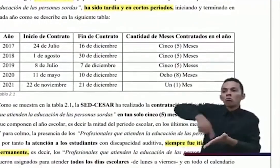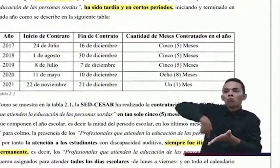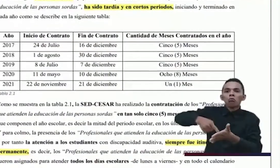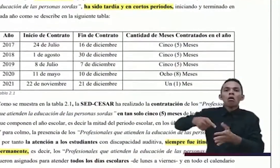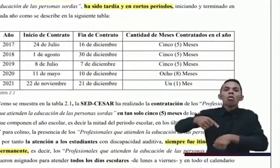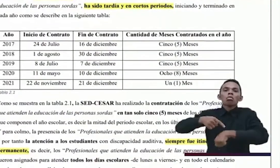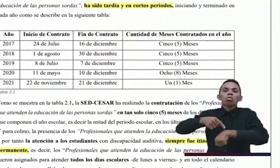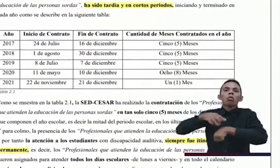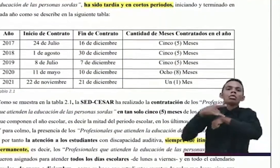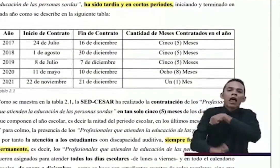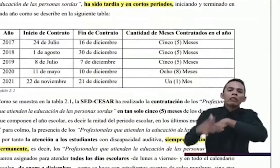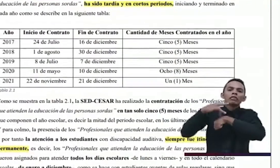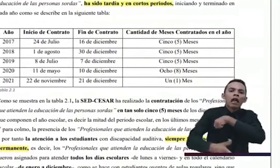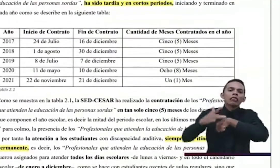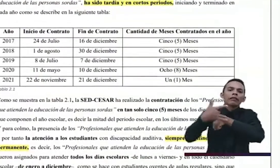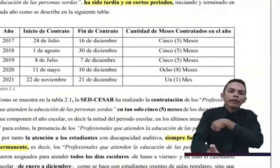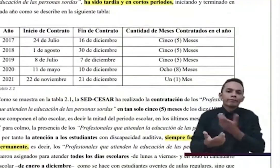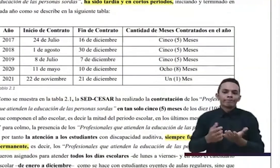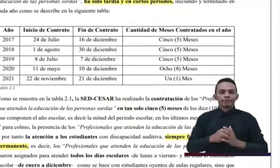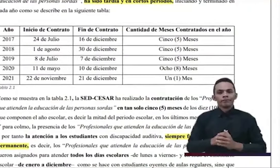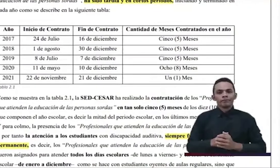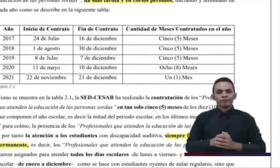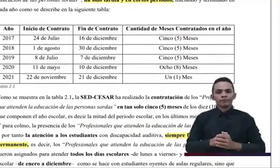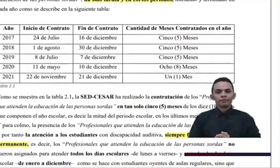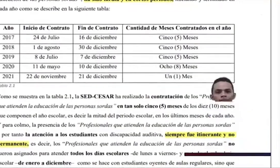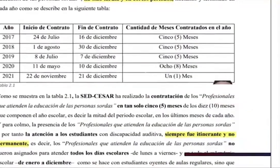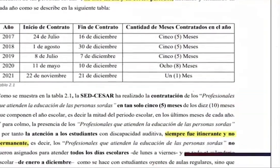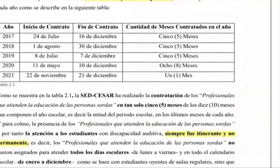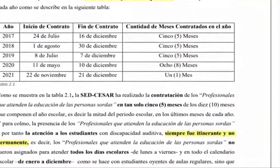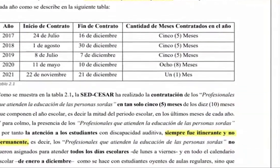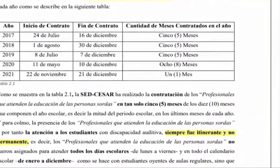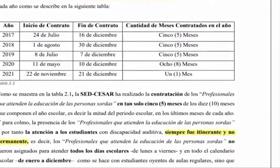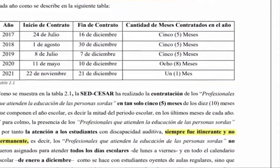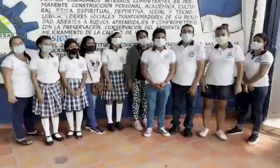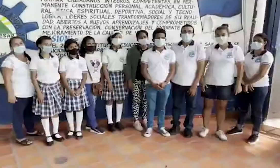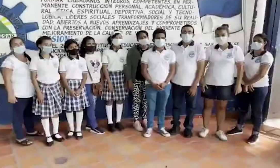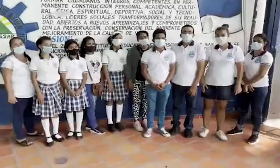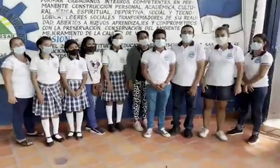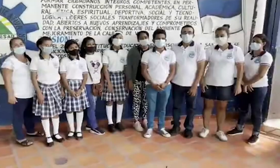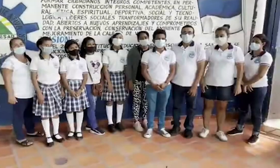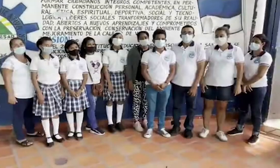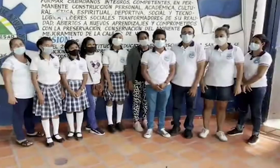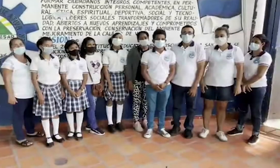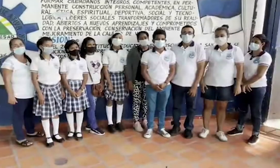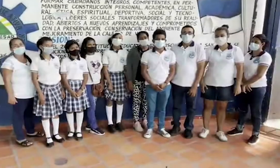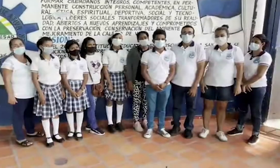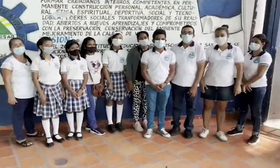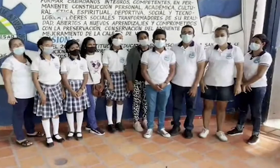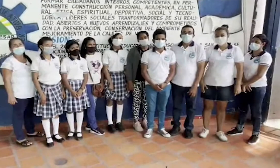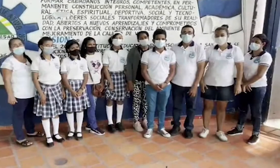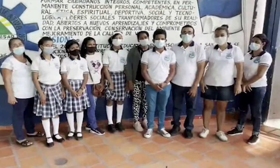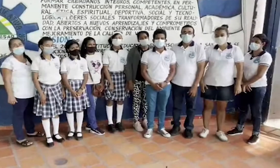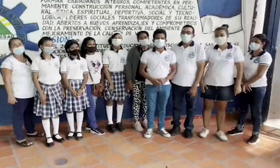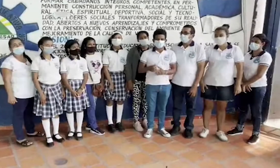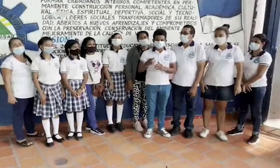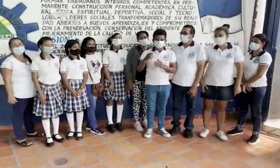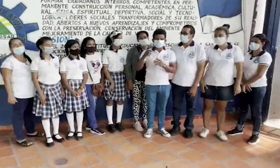e intérpretes de lengua de señas colombiana que atienden a sus hijos sordos. Este año no hemos recibido ningún apoyo de la